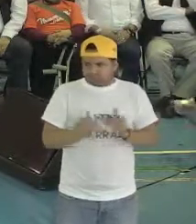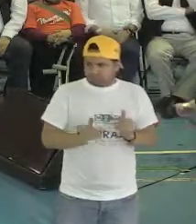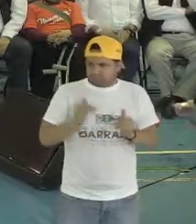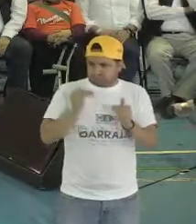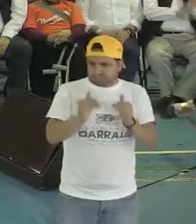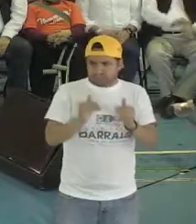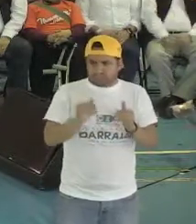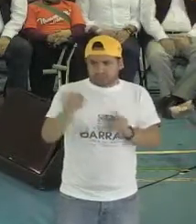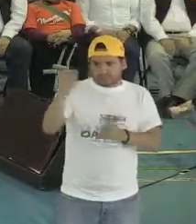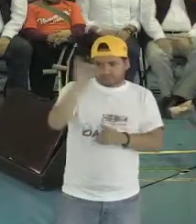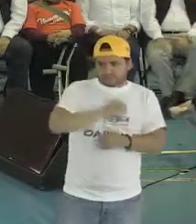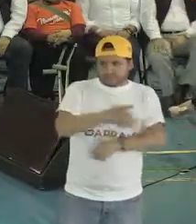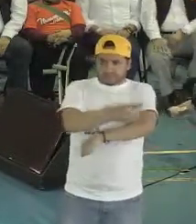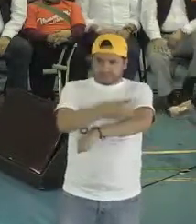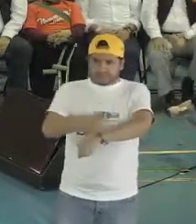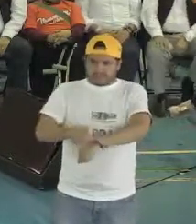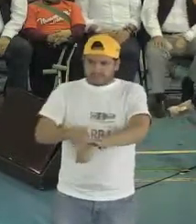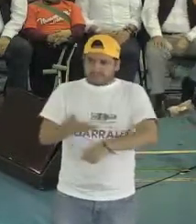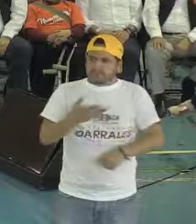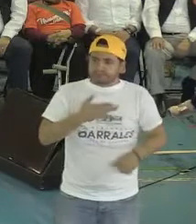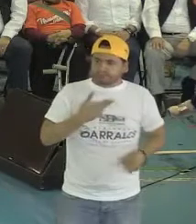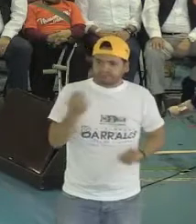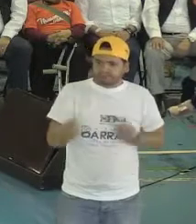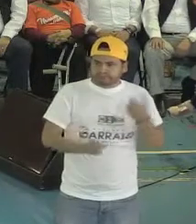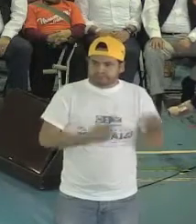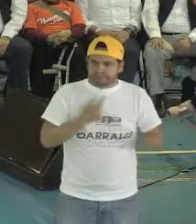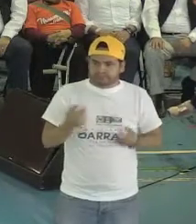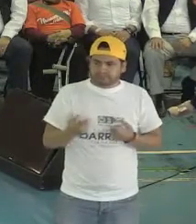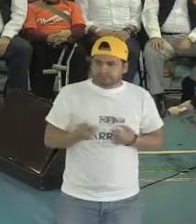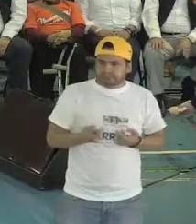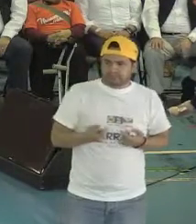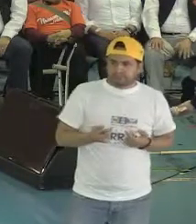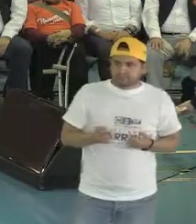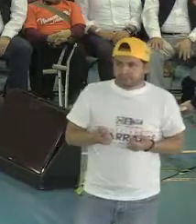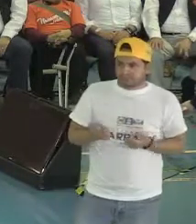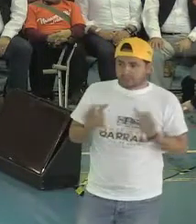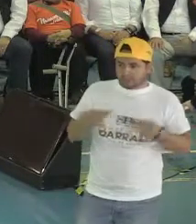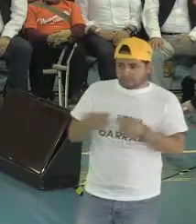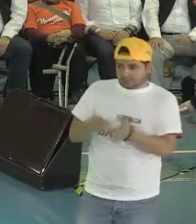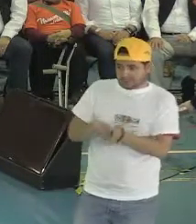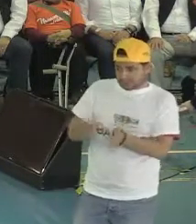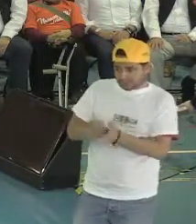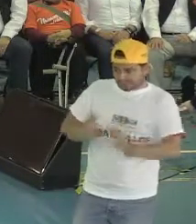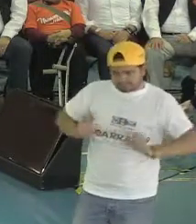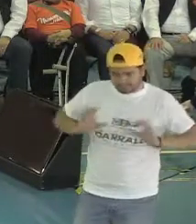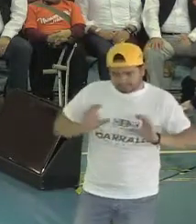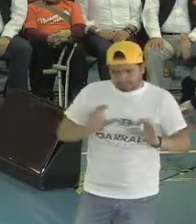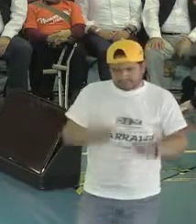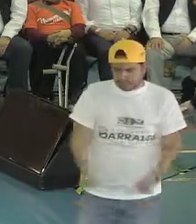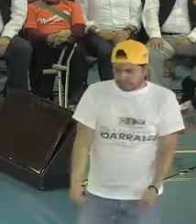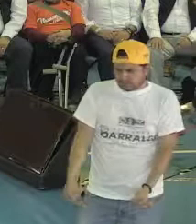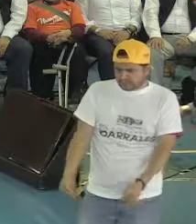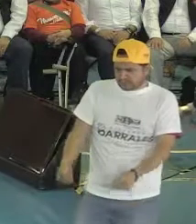jefas de familia que tienen algún hijo, alguna hija con discapacidad. Ser mamá es un